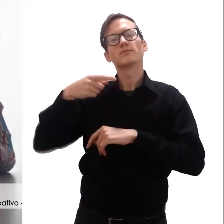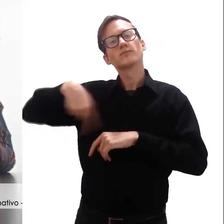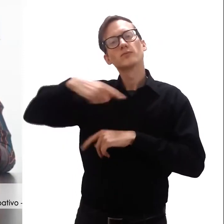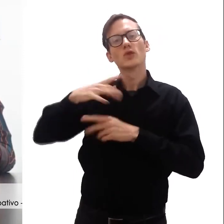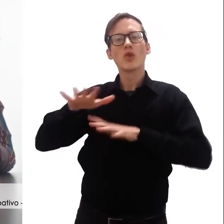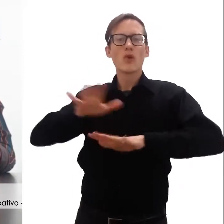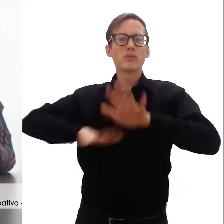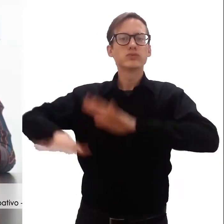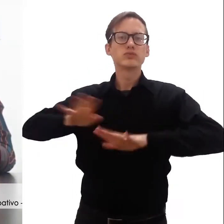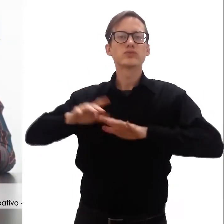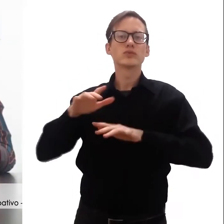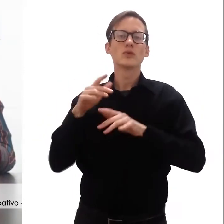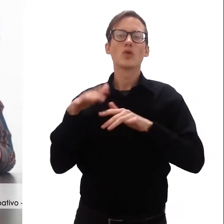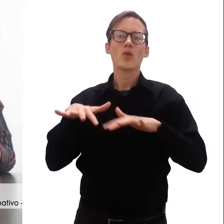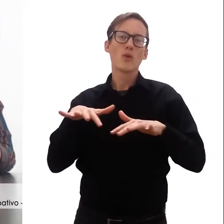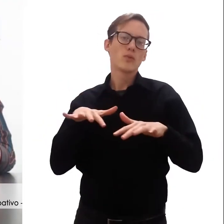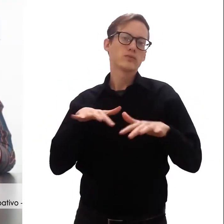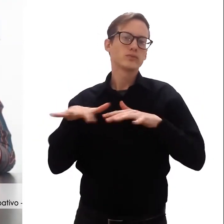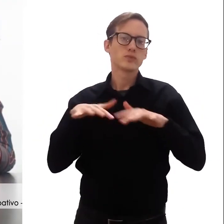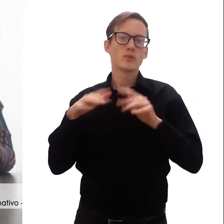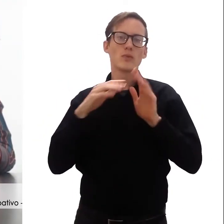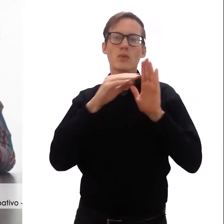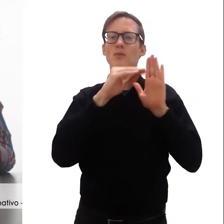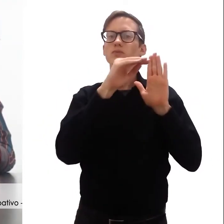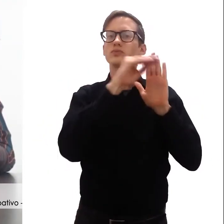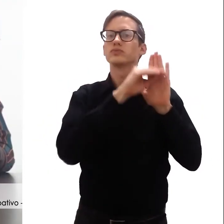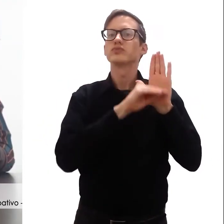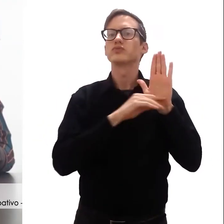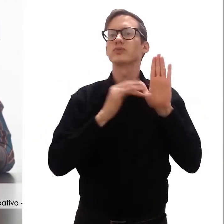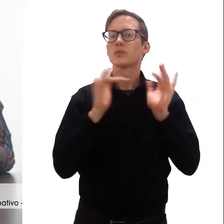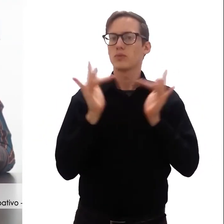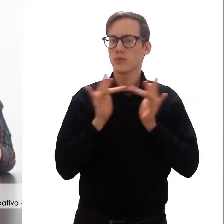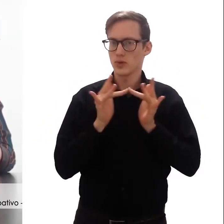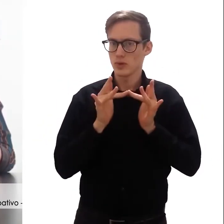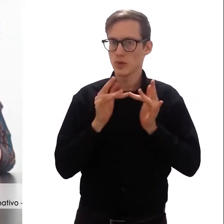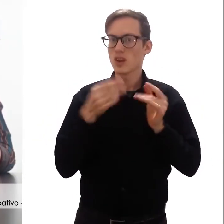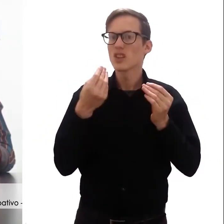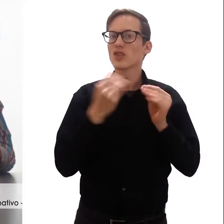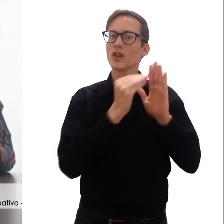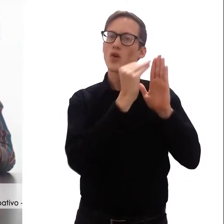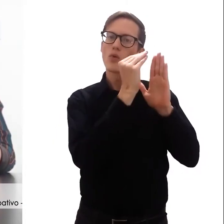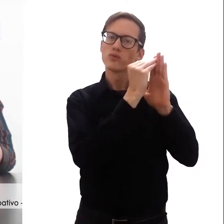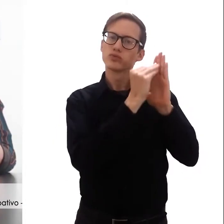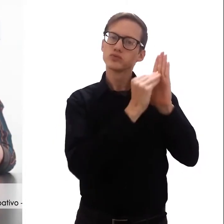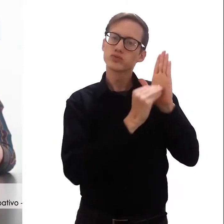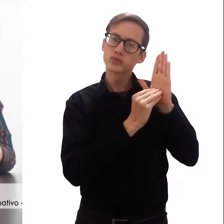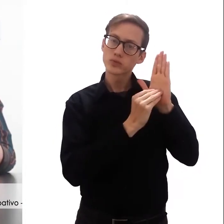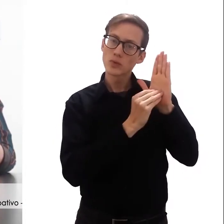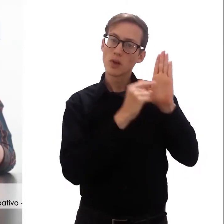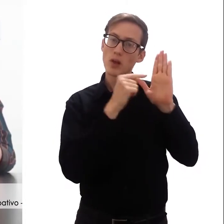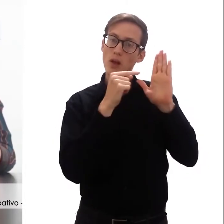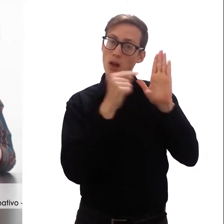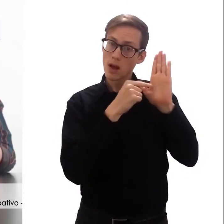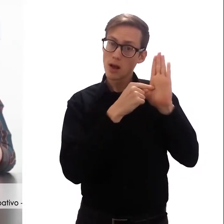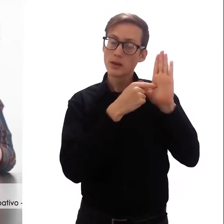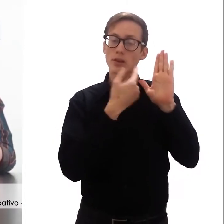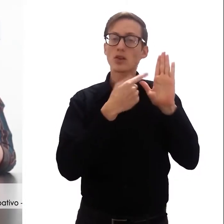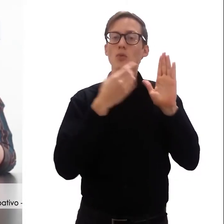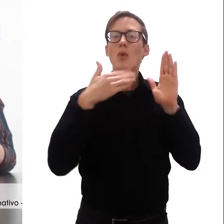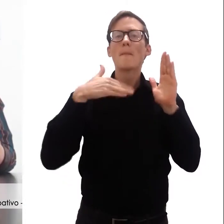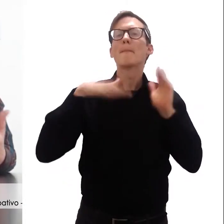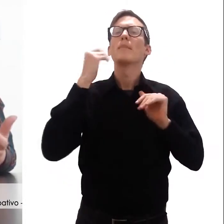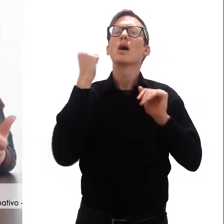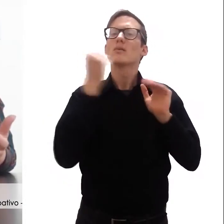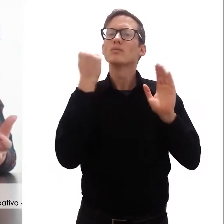actividad virtual. Se trata de un formulario en donde hay que ponderar, es decir, hay que valorar